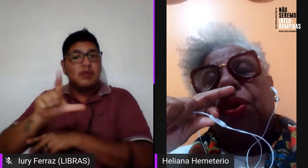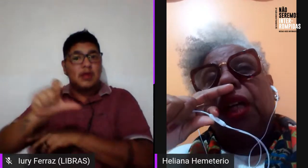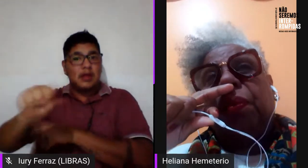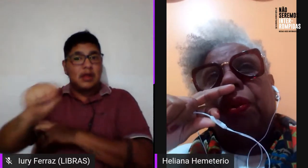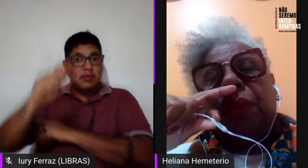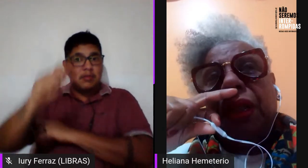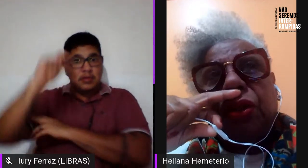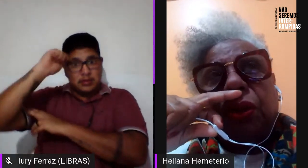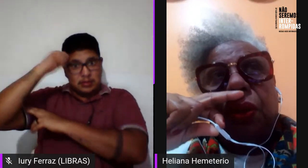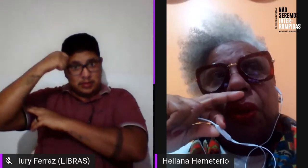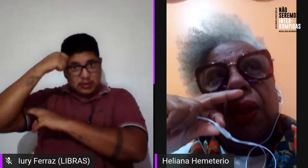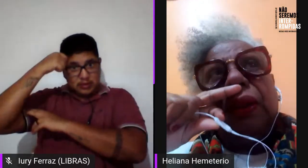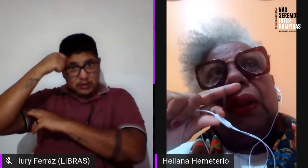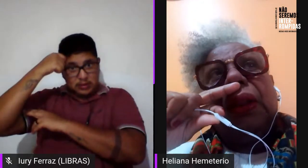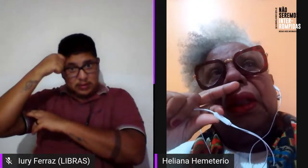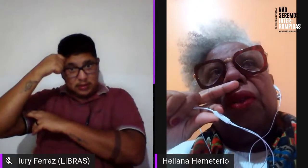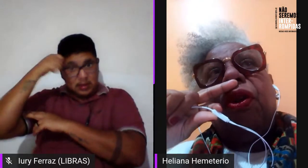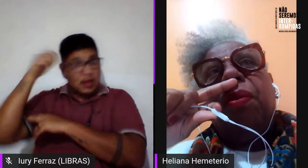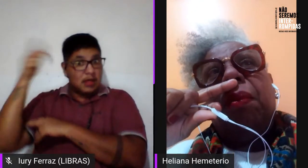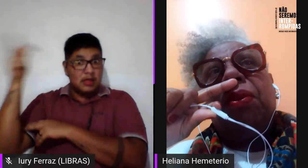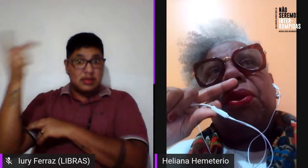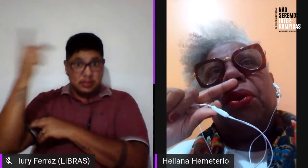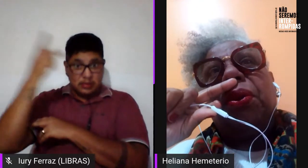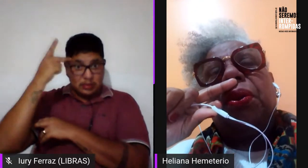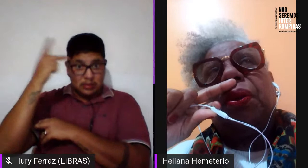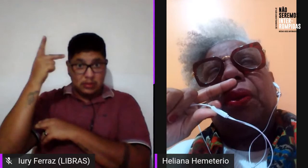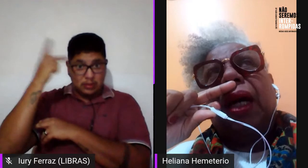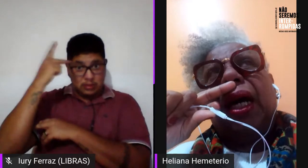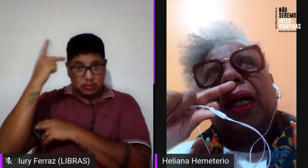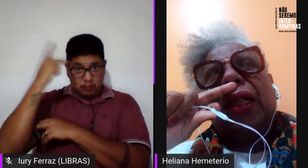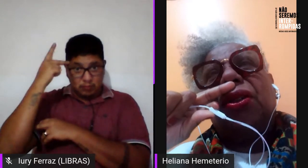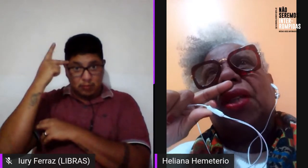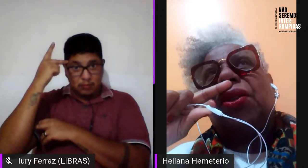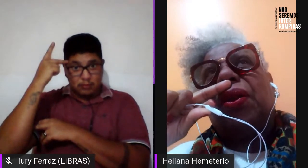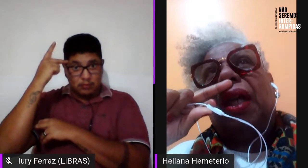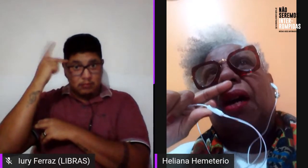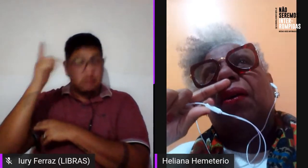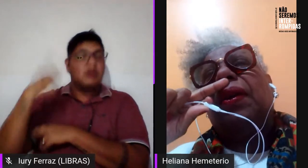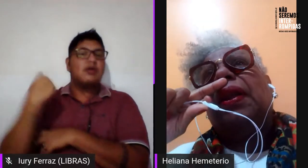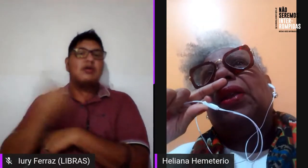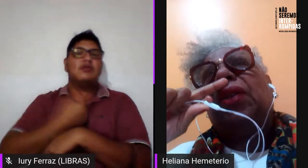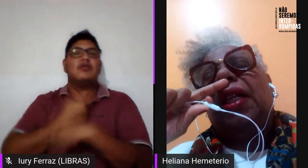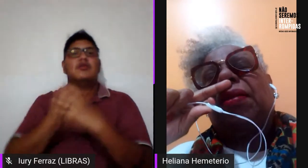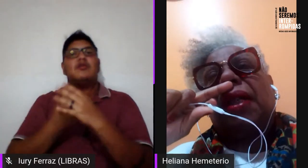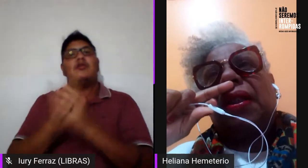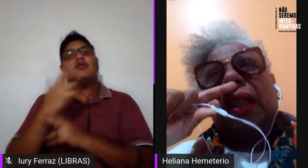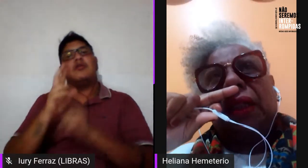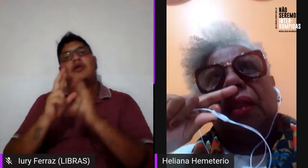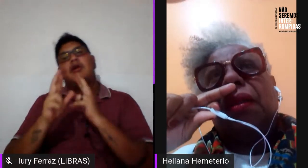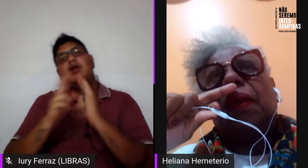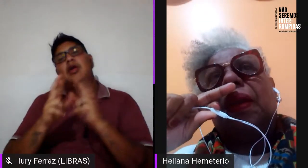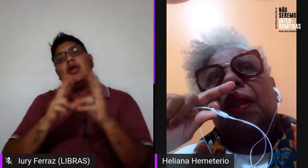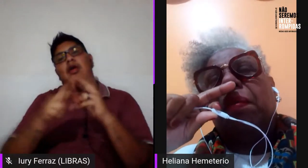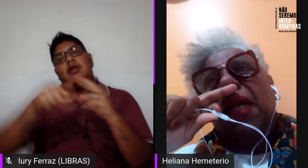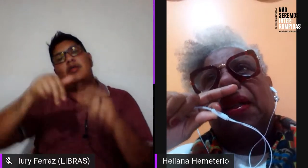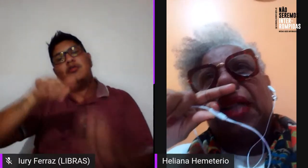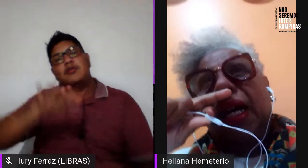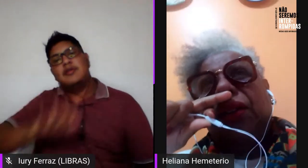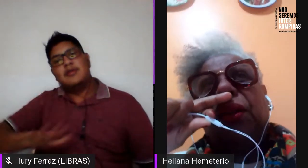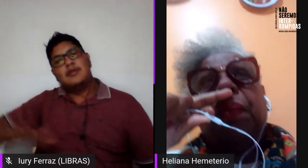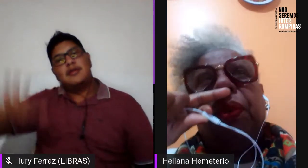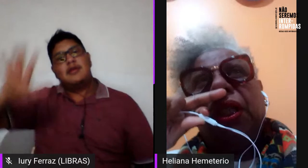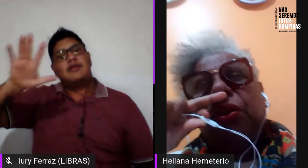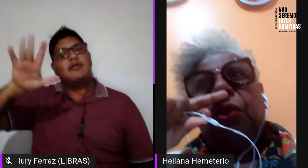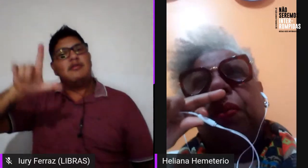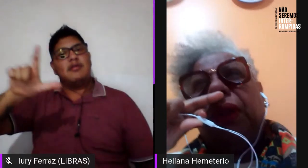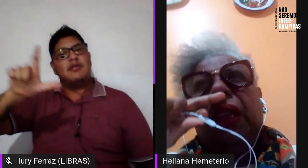Paulo, puxado por Minas de Cor, e formamos a Rede Nacional de Lésbicas Negras. Mais